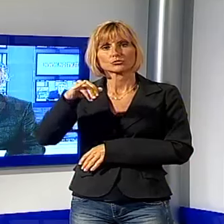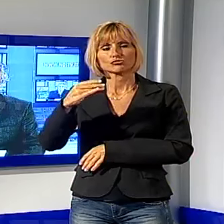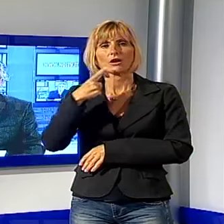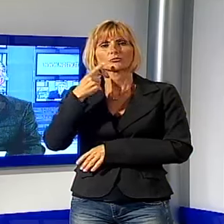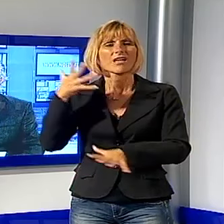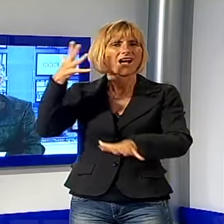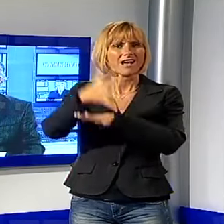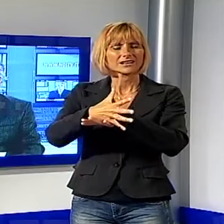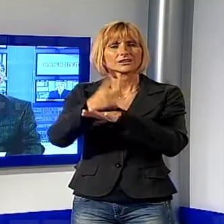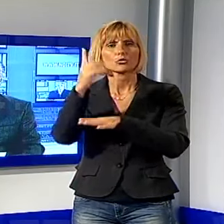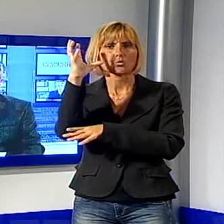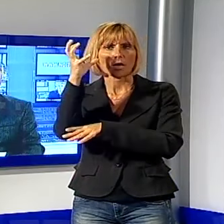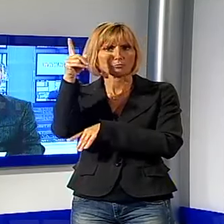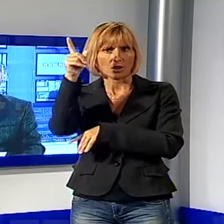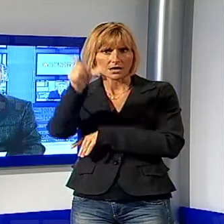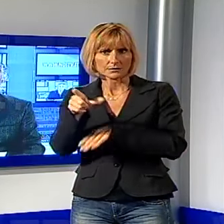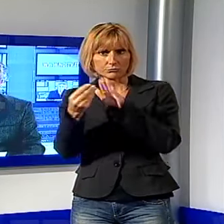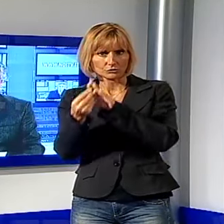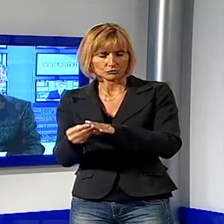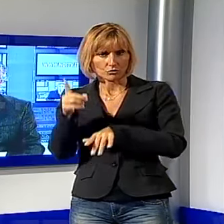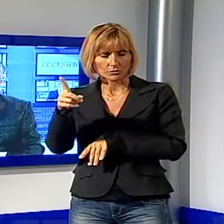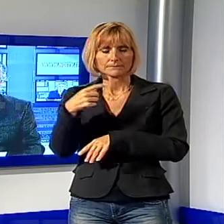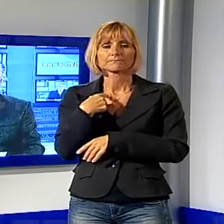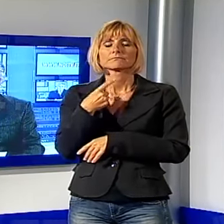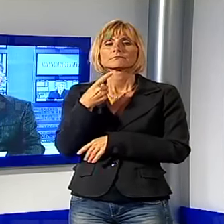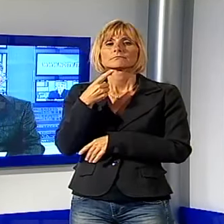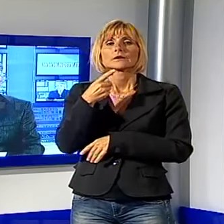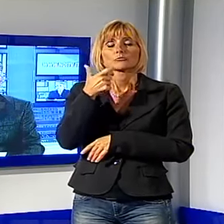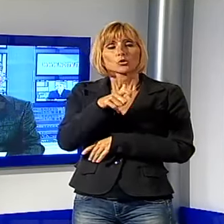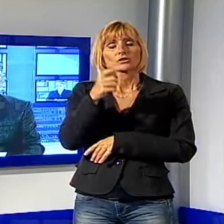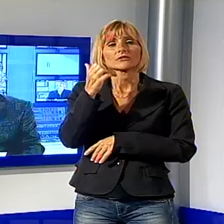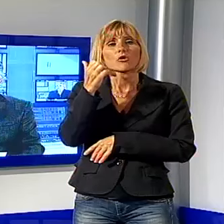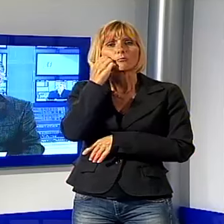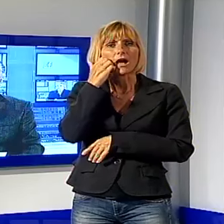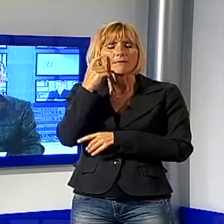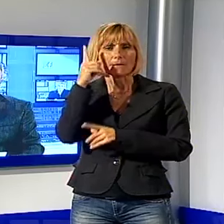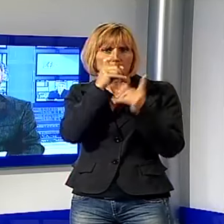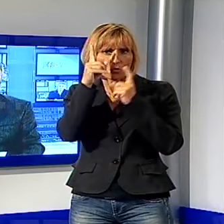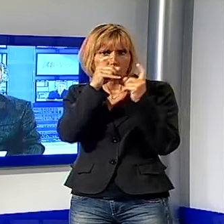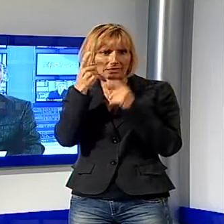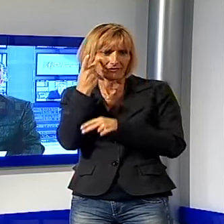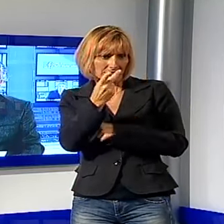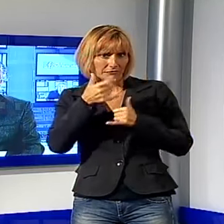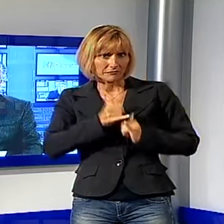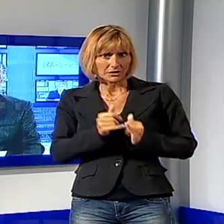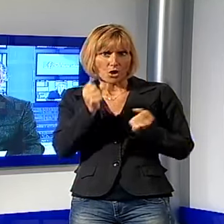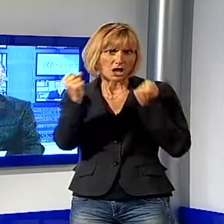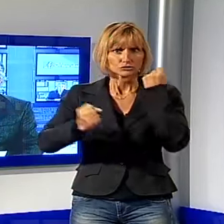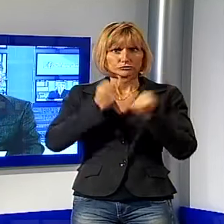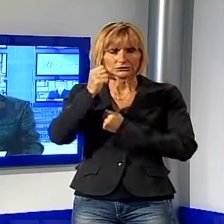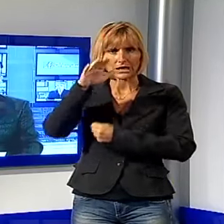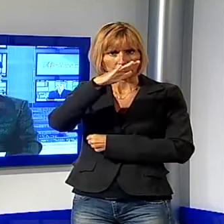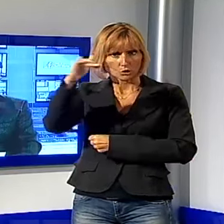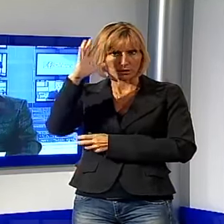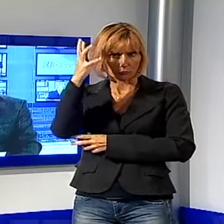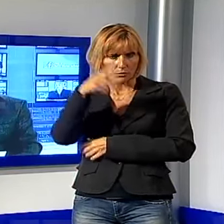'ambulanza che era stata chiamata dalla madre, preoccupata per il forte stato di agitazione in cui versava il figlio. Le accuse nei suoi confronti